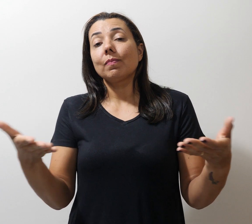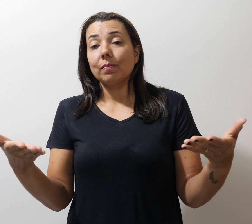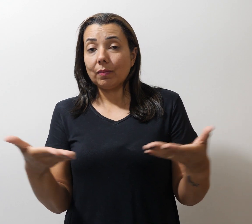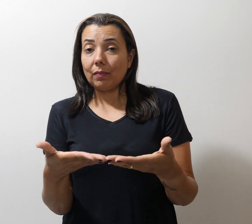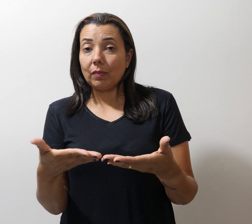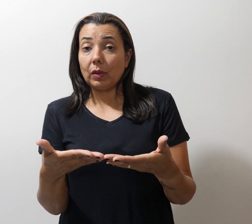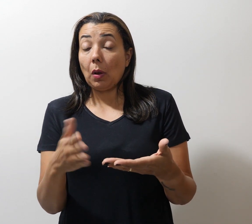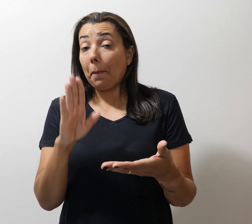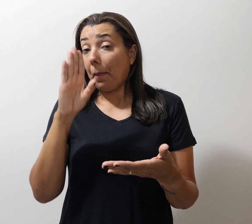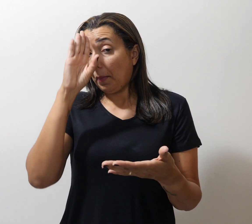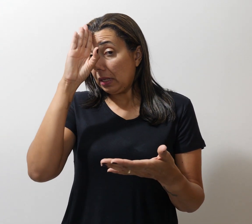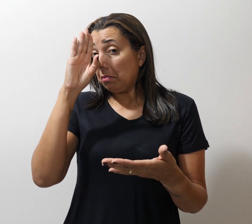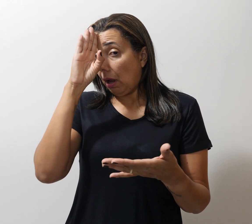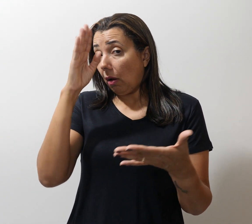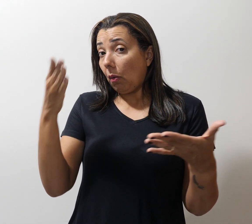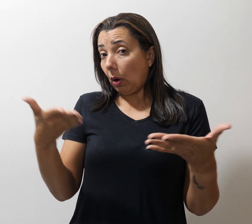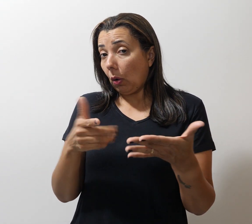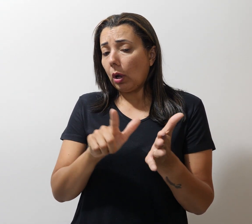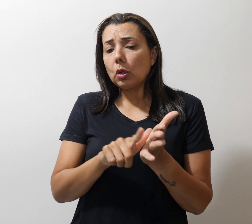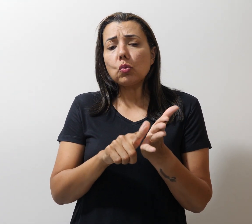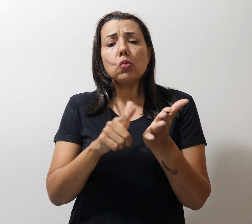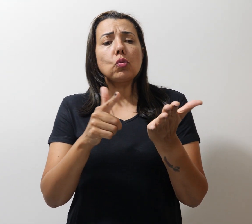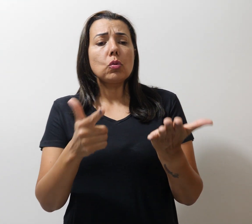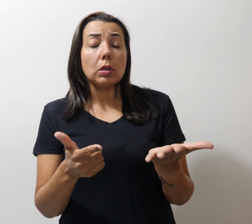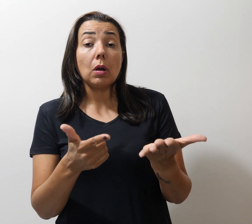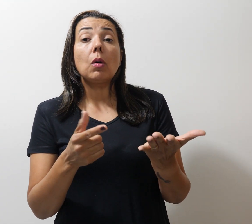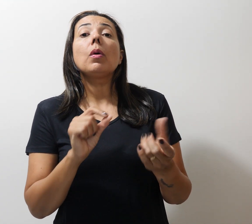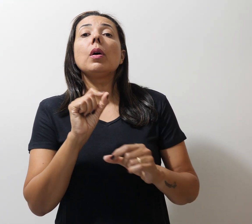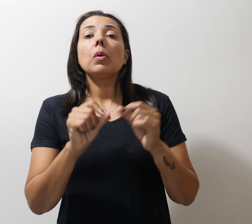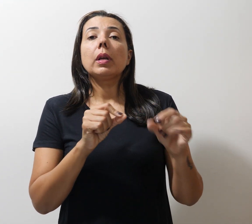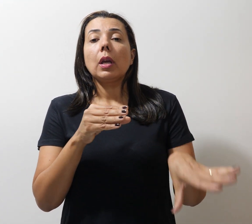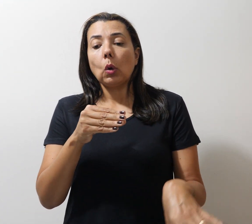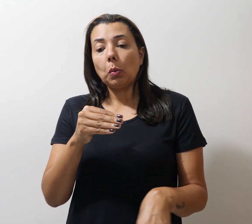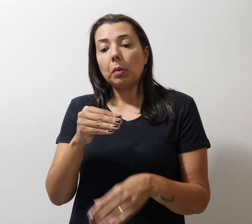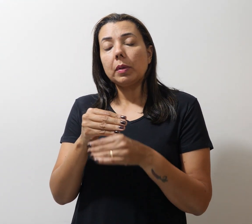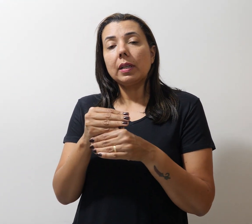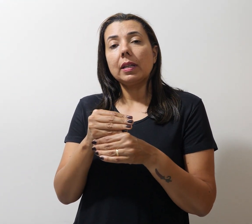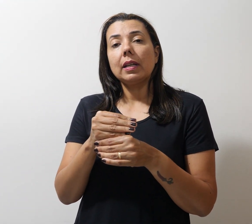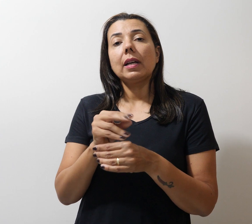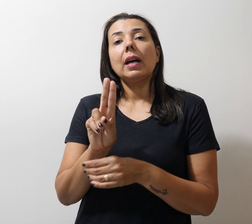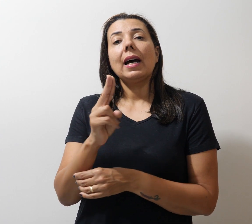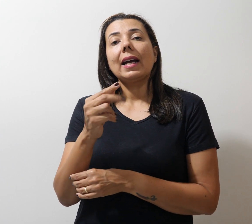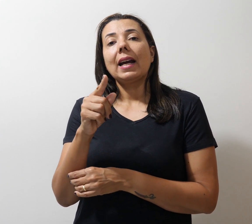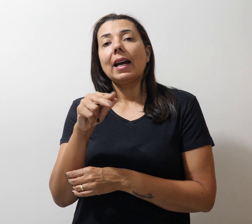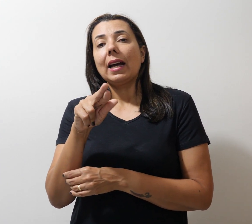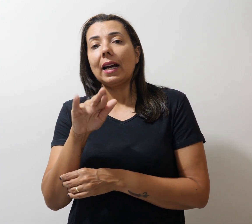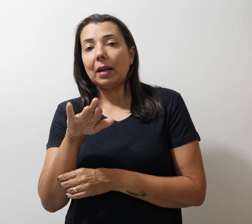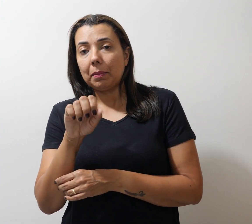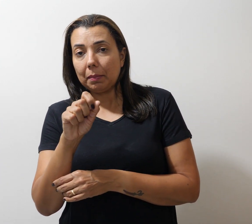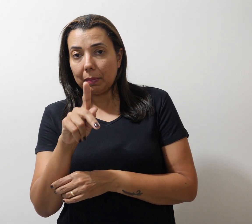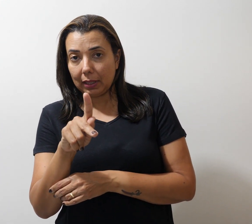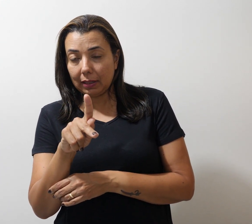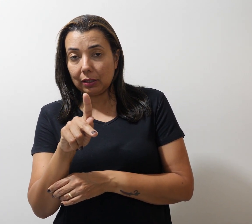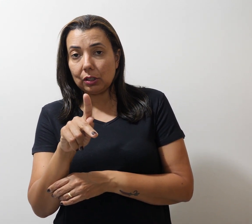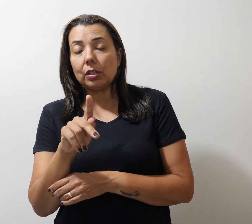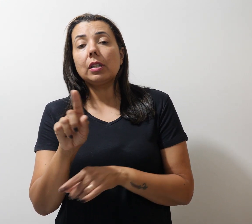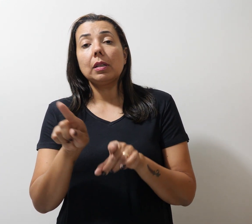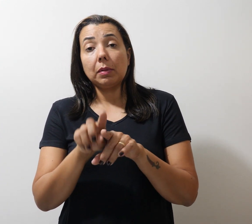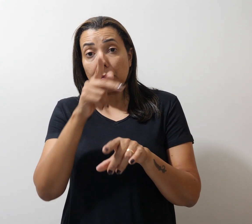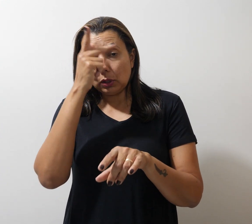dos destaques do jornal é a incorporação da HP de Gaze no vencimento dos aposentados